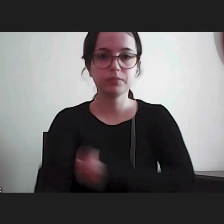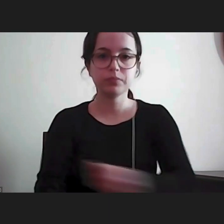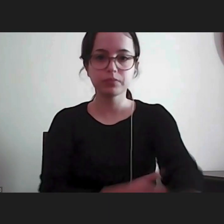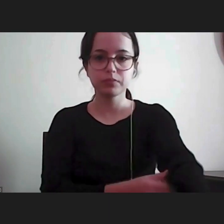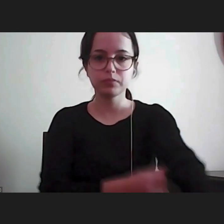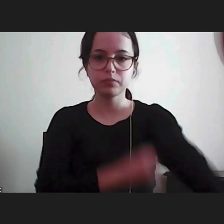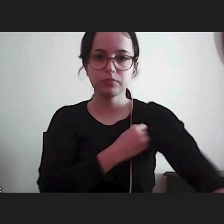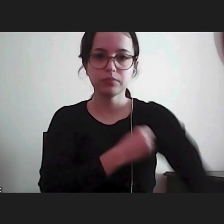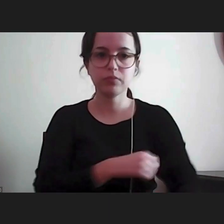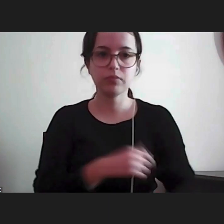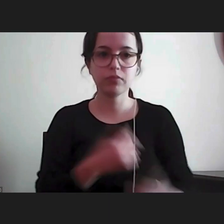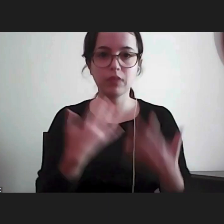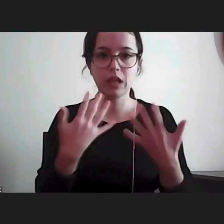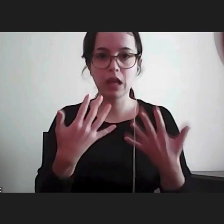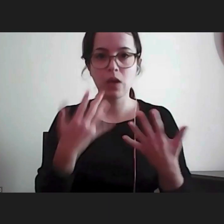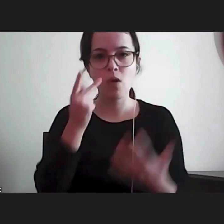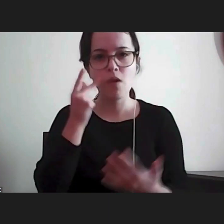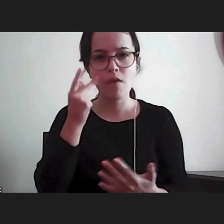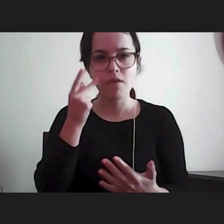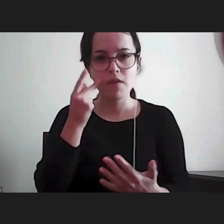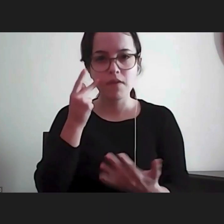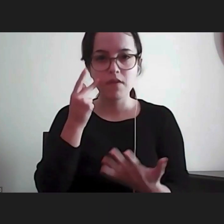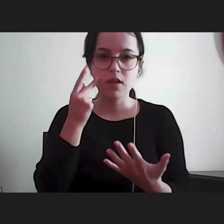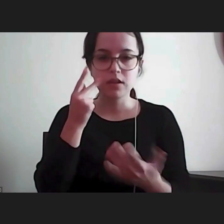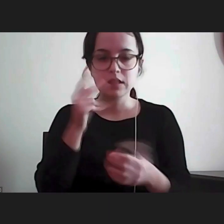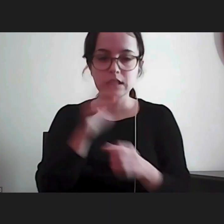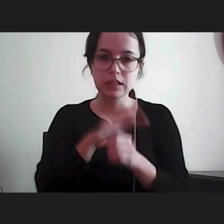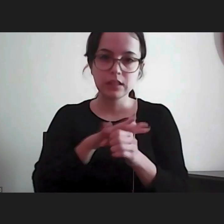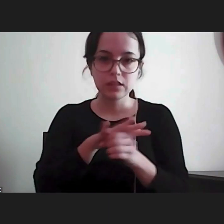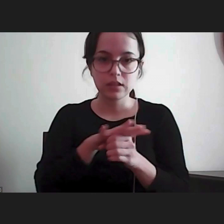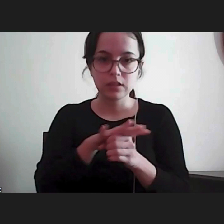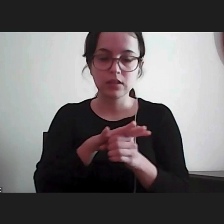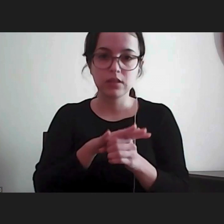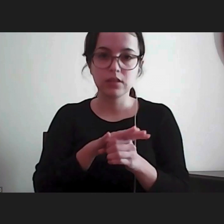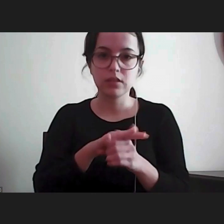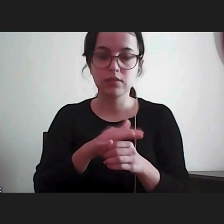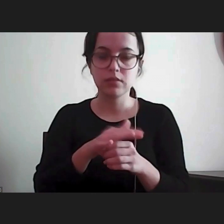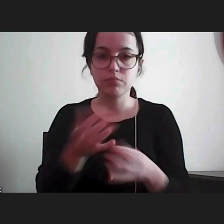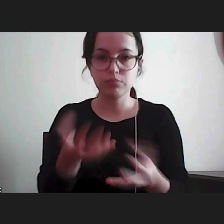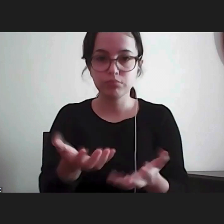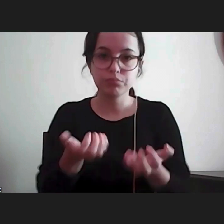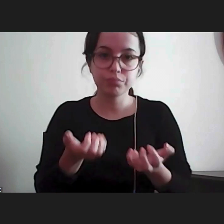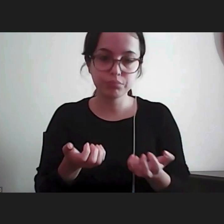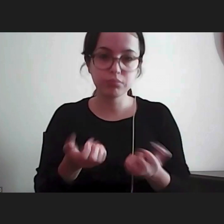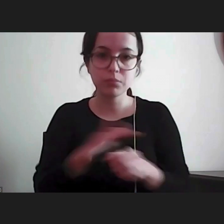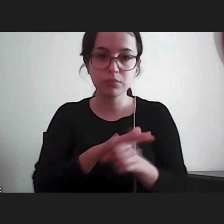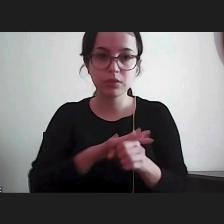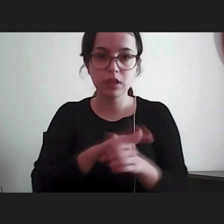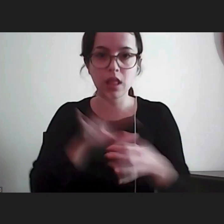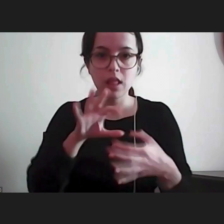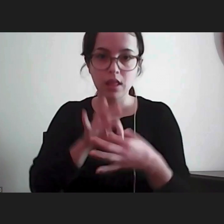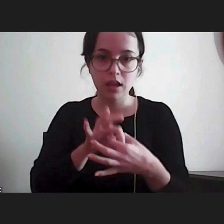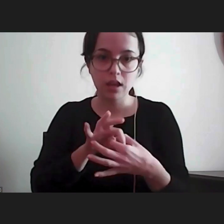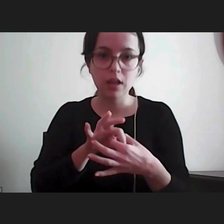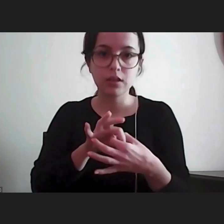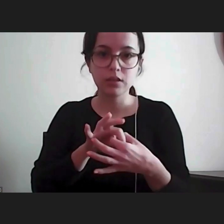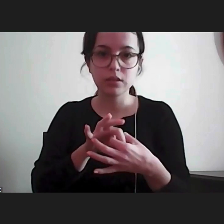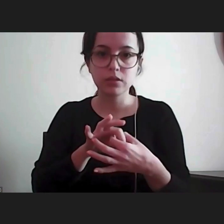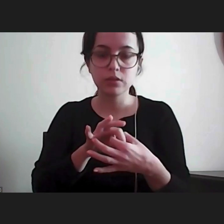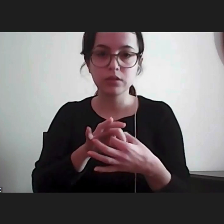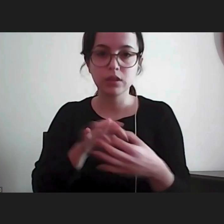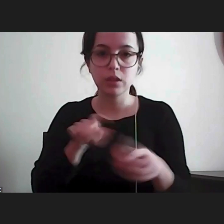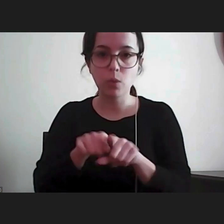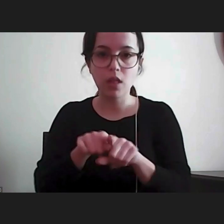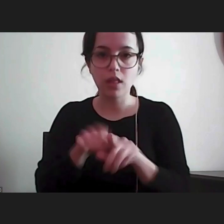tivemos uma uma uma situação chegou à provedoria uma situação acerca do acesso